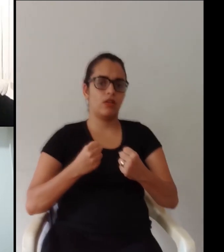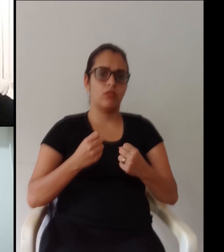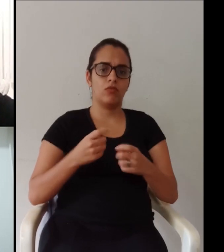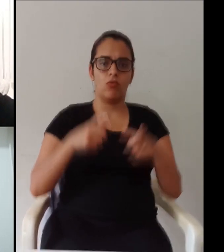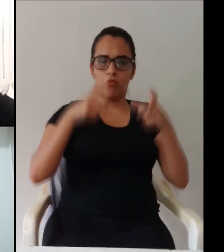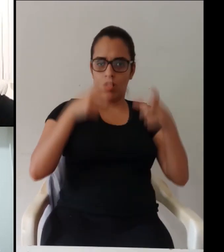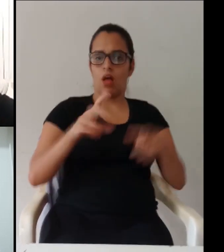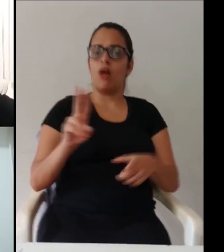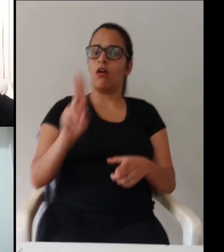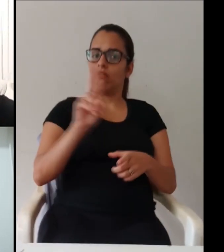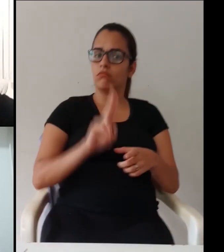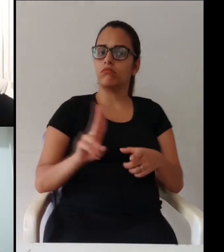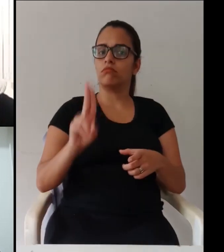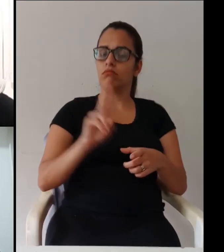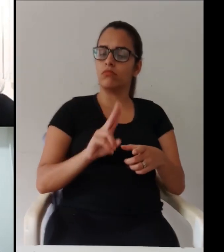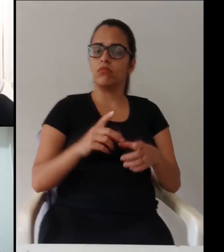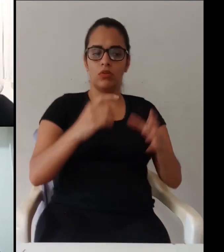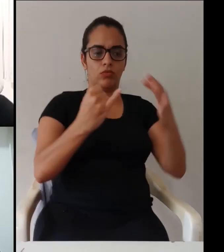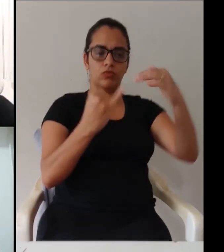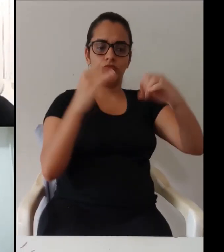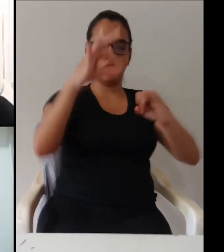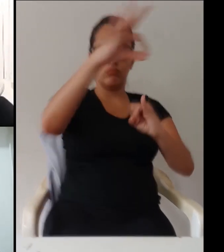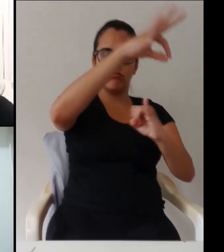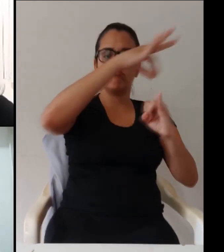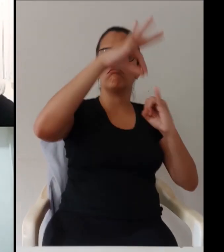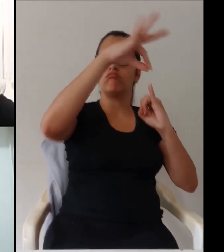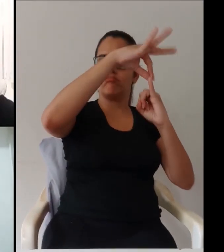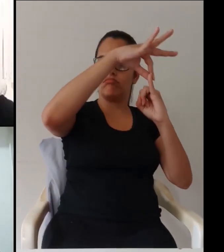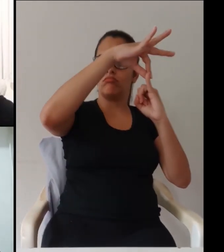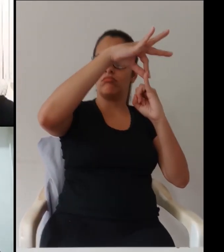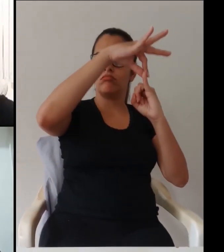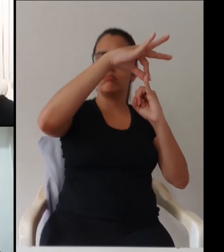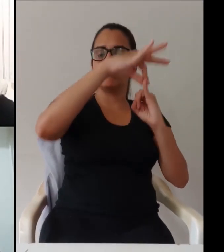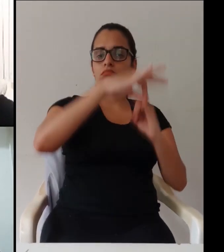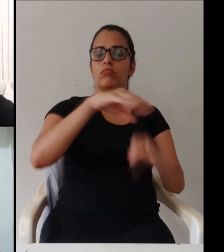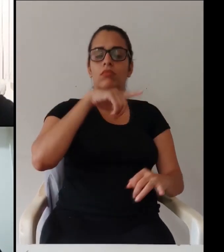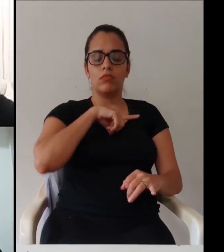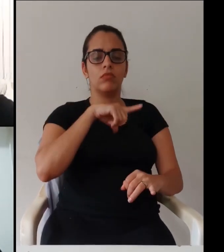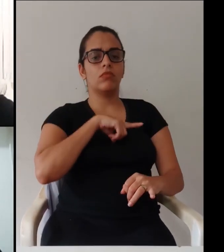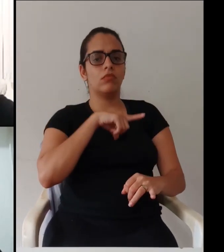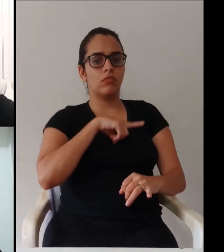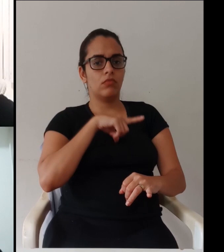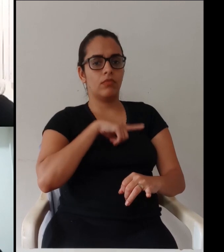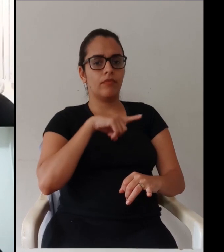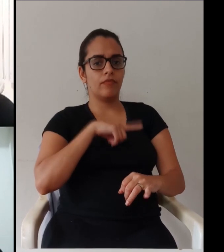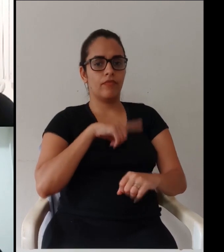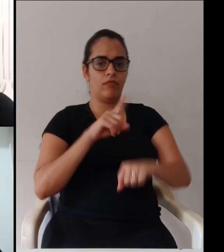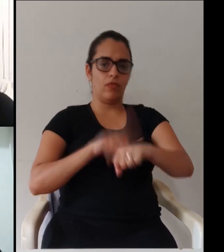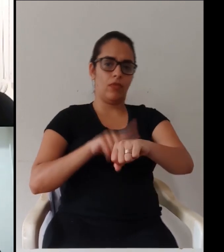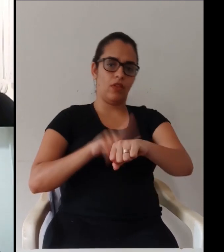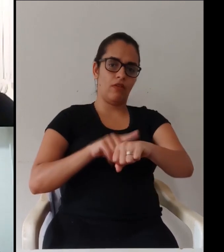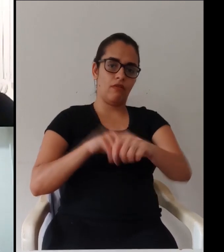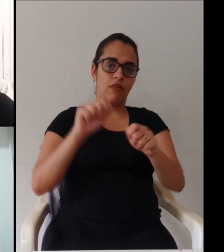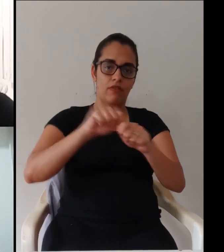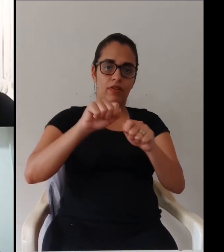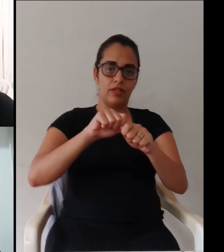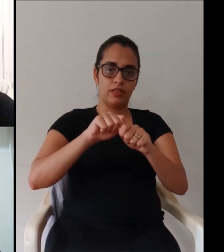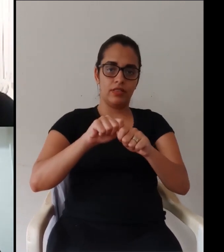nessa nessa seara de falar bem ou mal mas eu eu defendo que a gente tem um lugar único mesmo pra que o aluno do